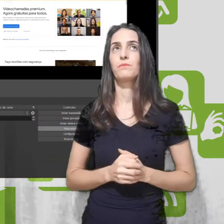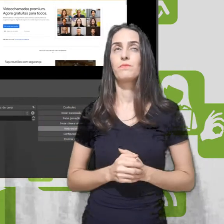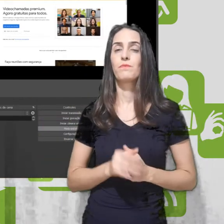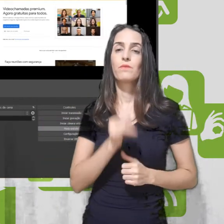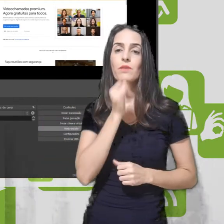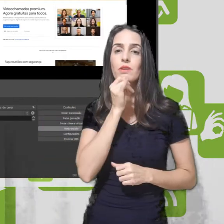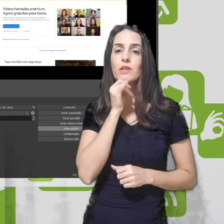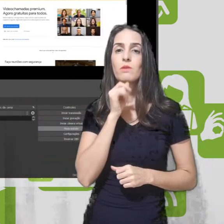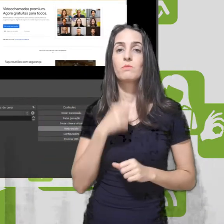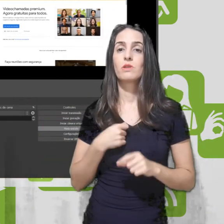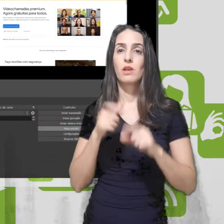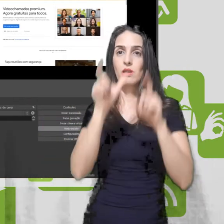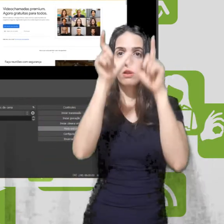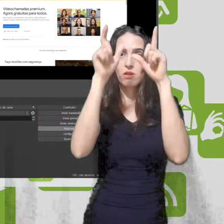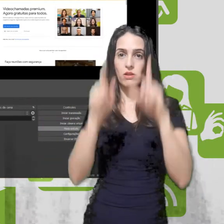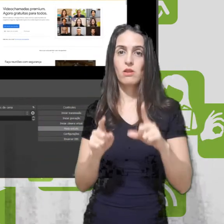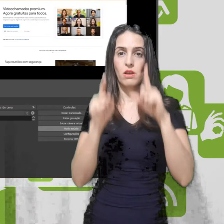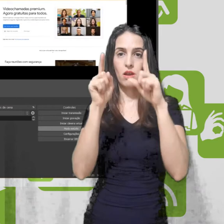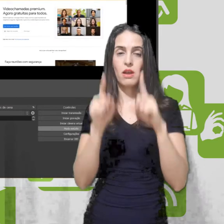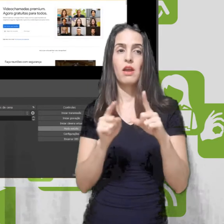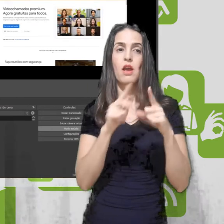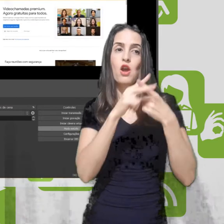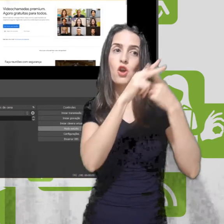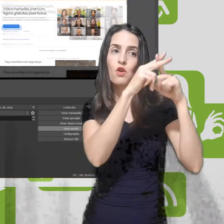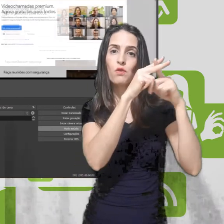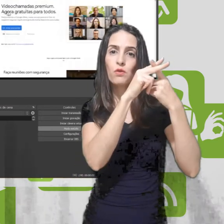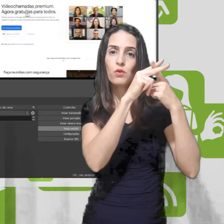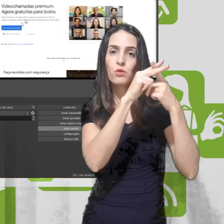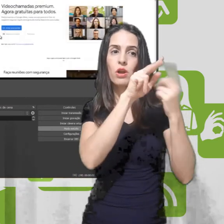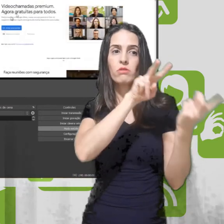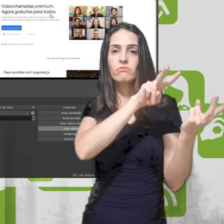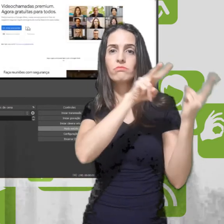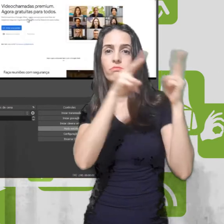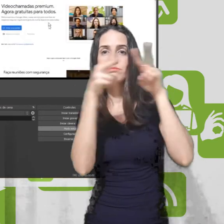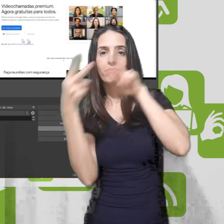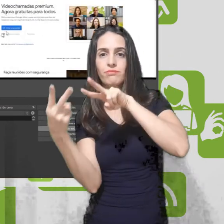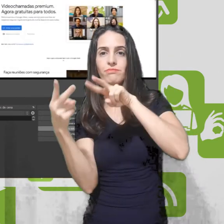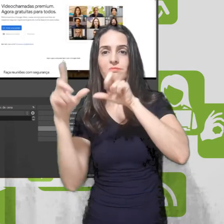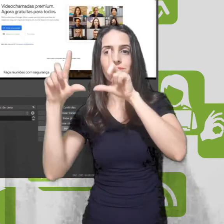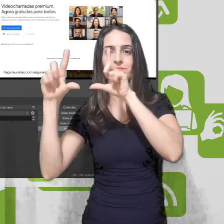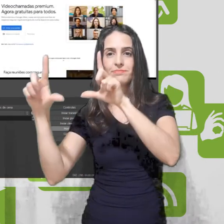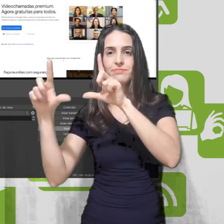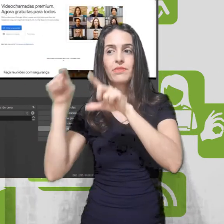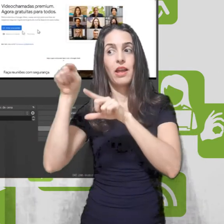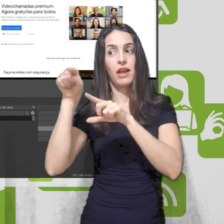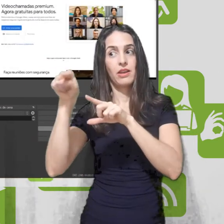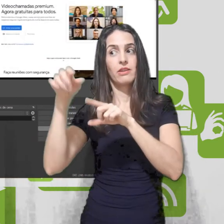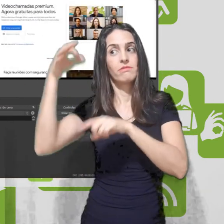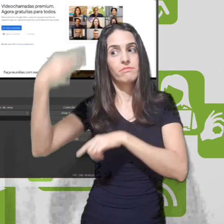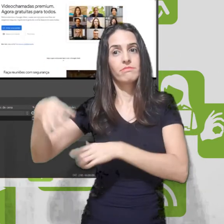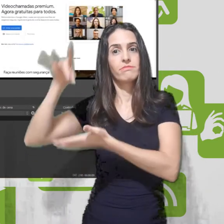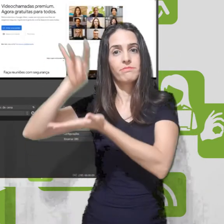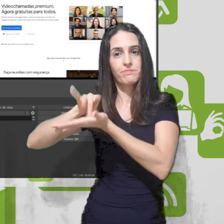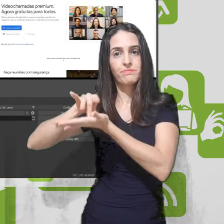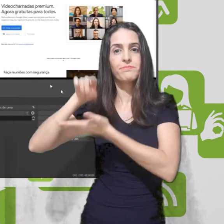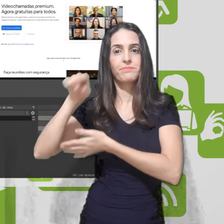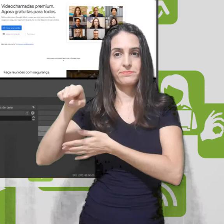É configurar aqui a prévia, né? E fazer a transição aqui e deixar na parte do programa. Ou vocês